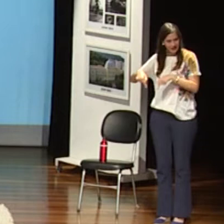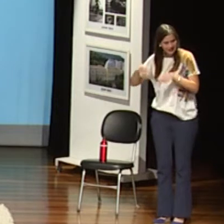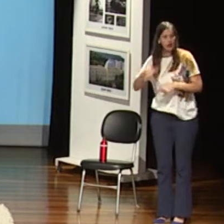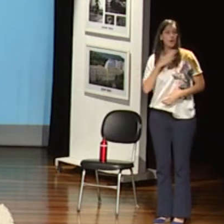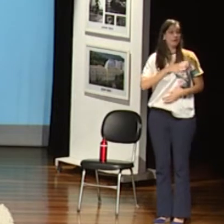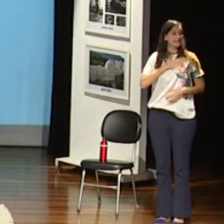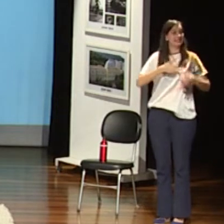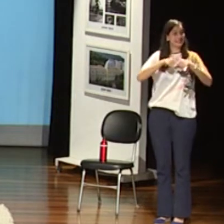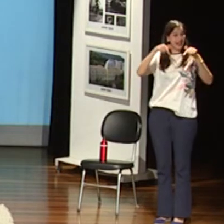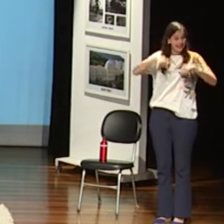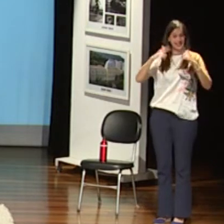é a Comissão Organizadora?